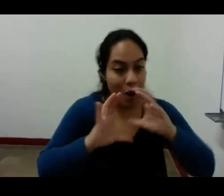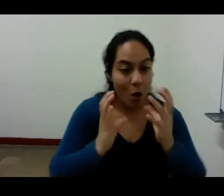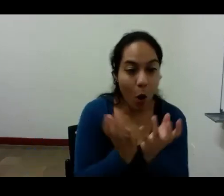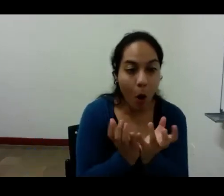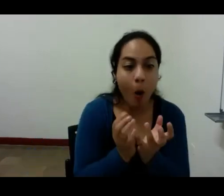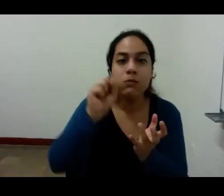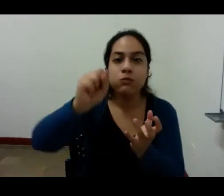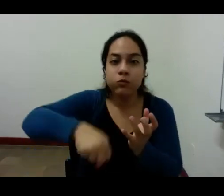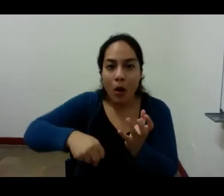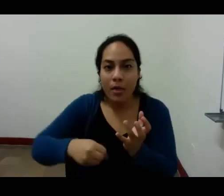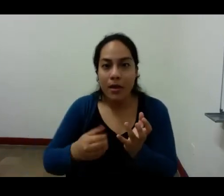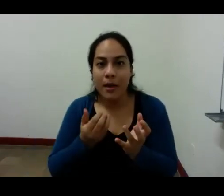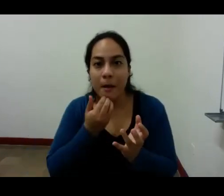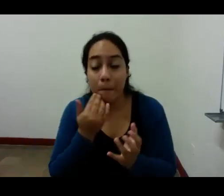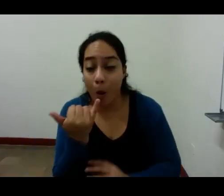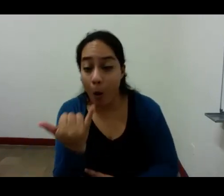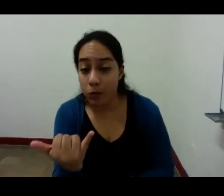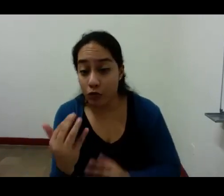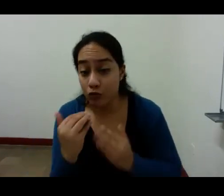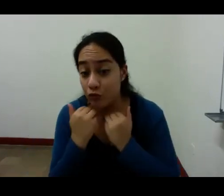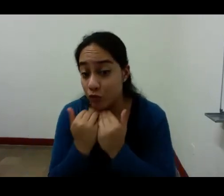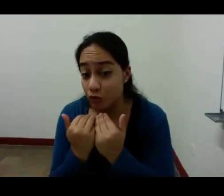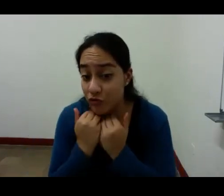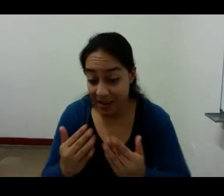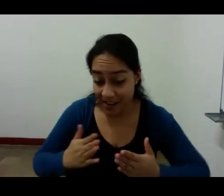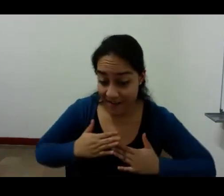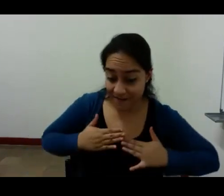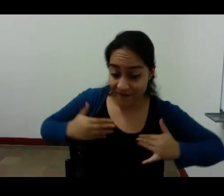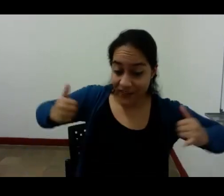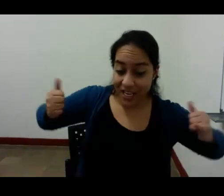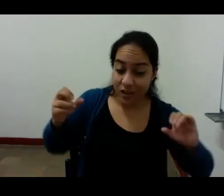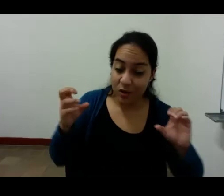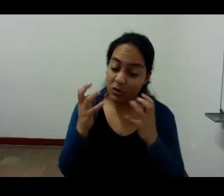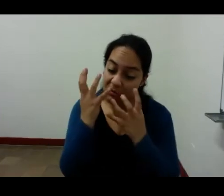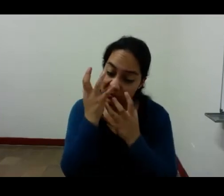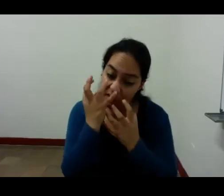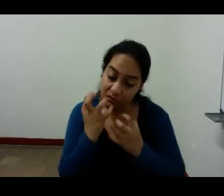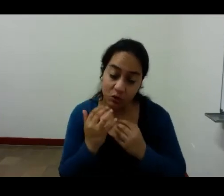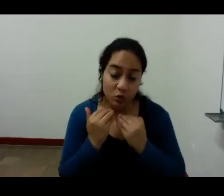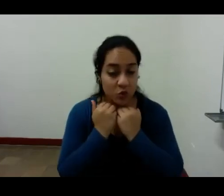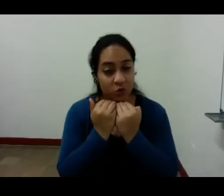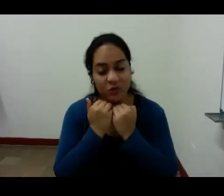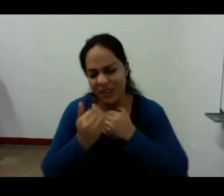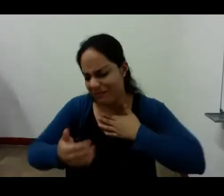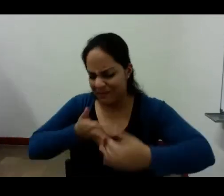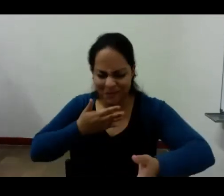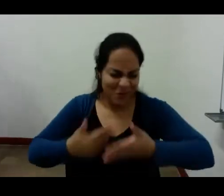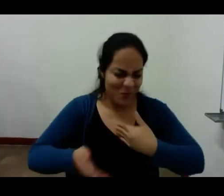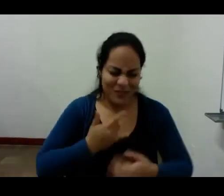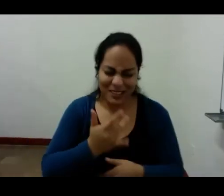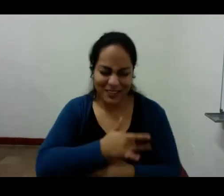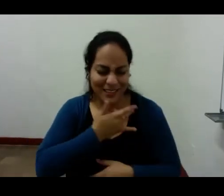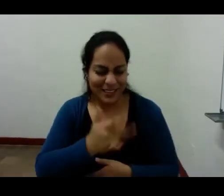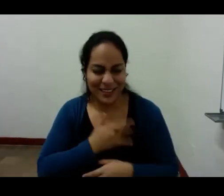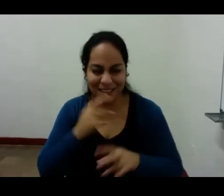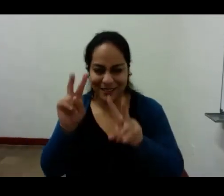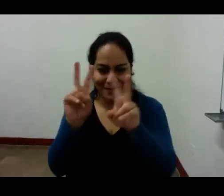esto no sé si soy feliz o infeliz ni me importa siempre como